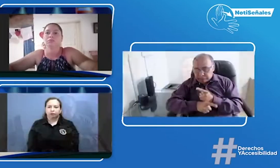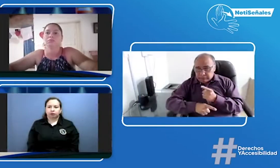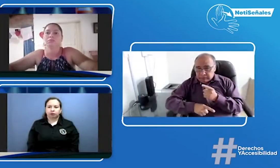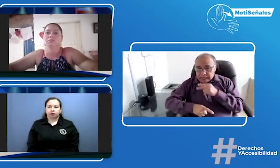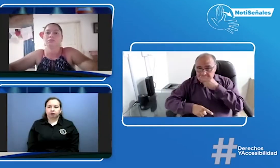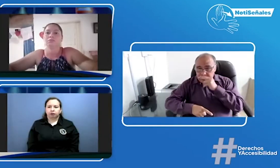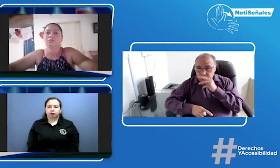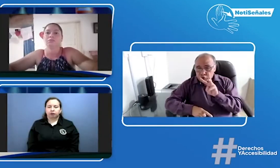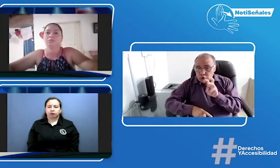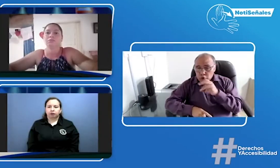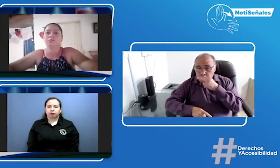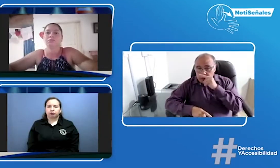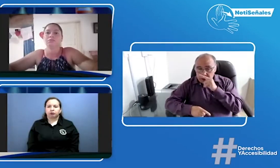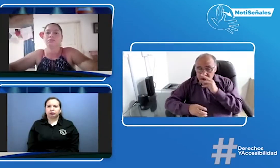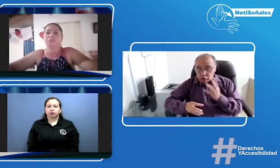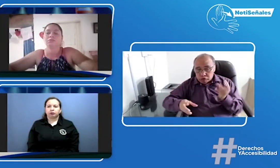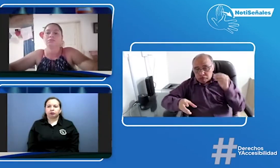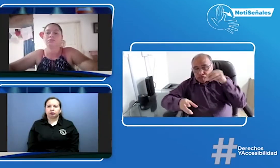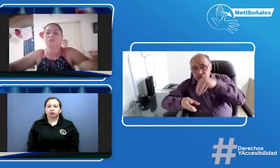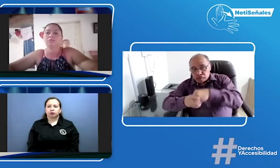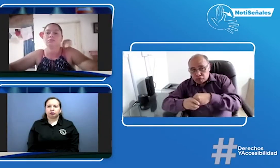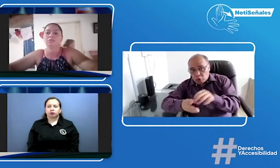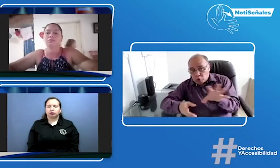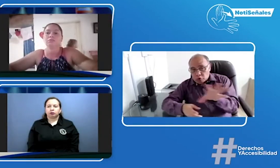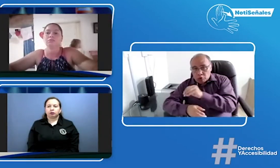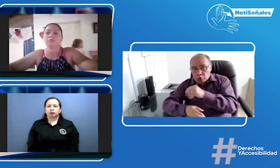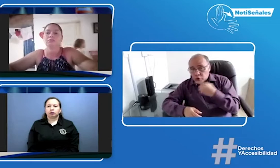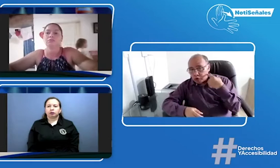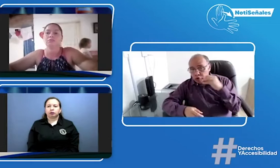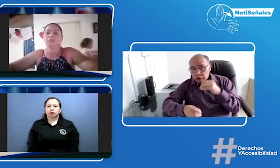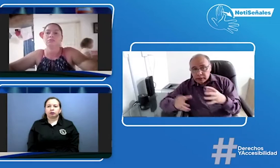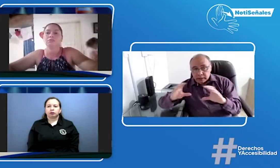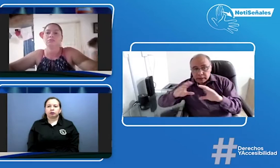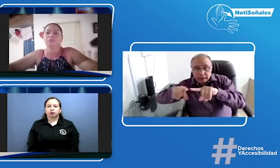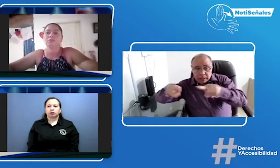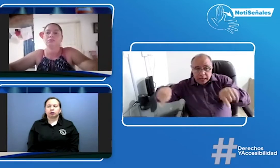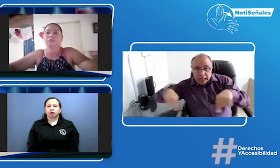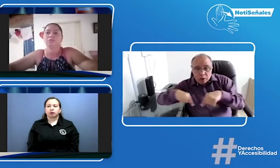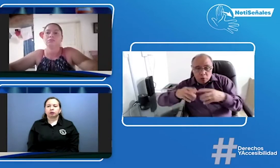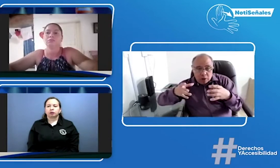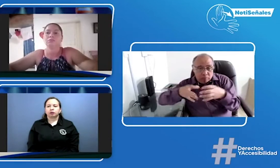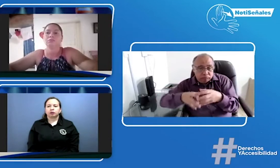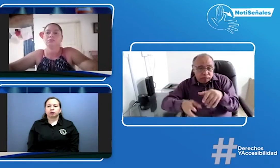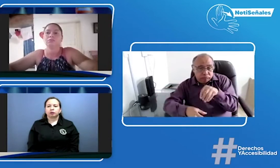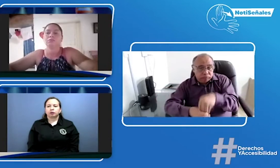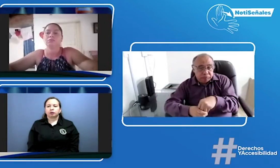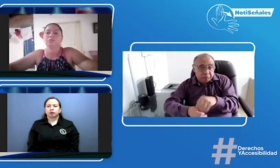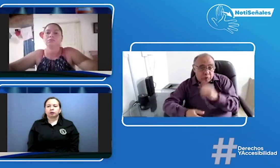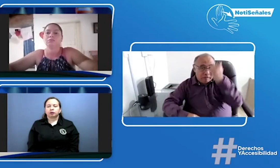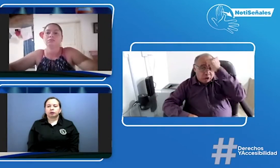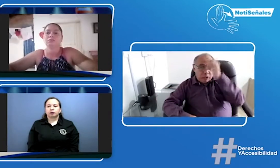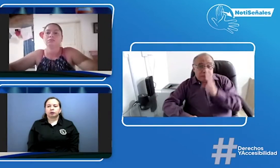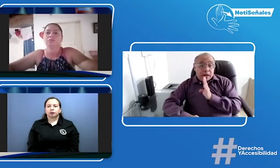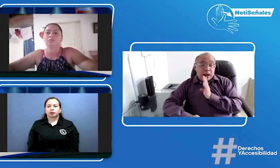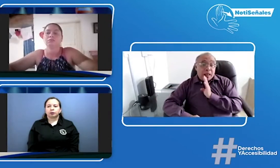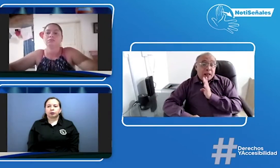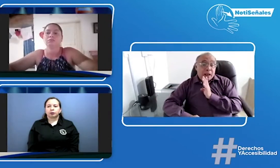exacto entonces quiere decir eso que los ocho niños están integrados cada uno con su curso con personas oyentes no